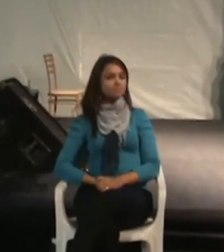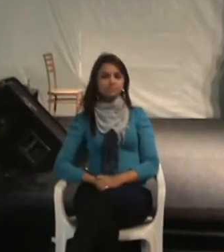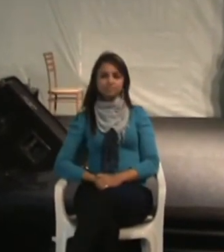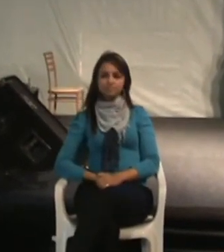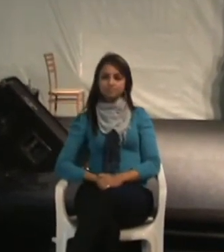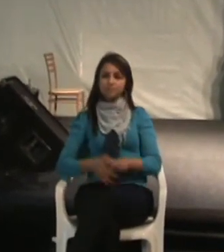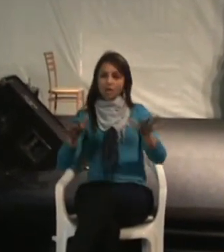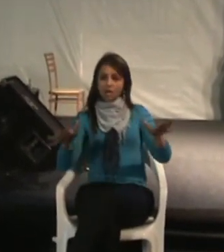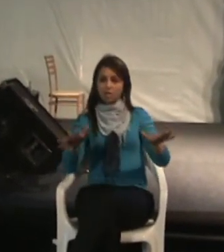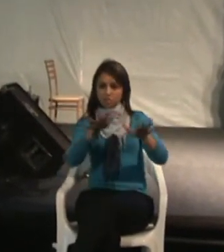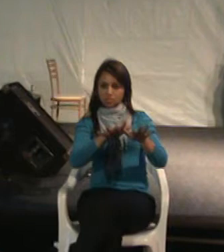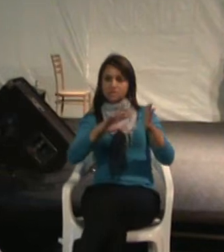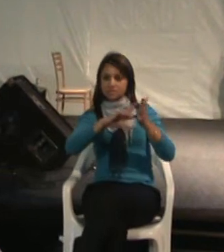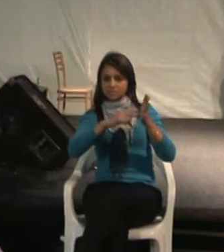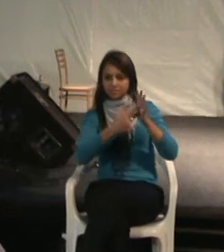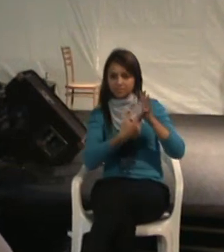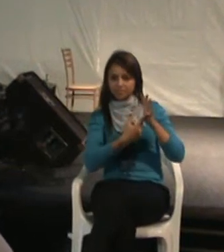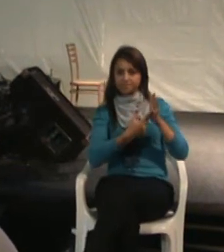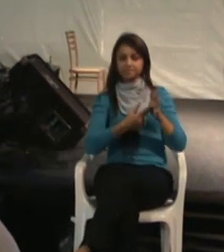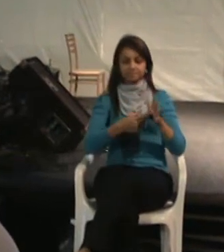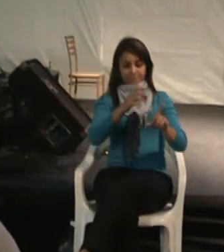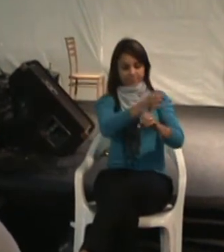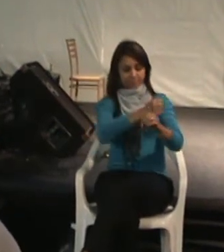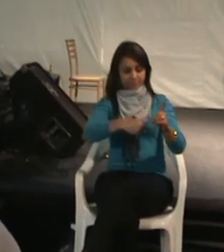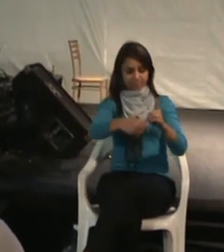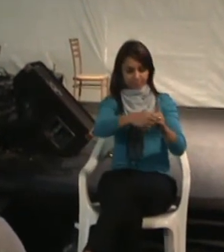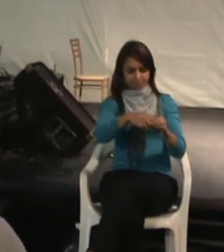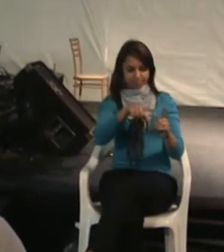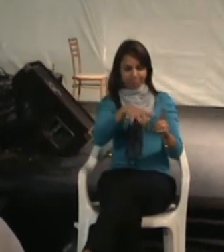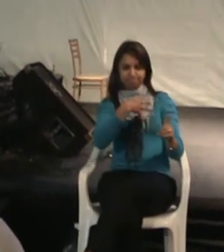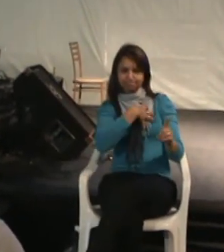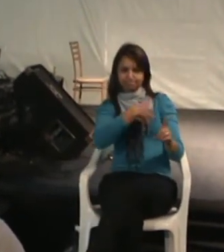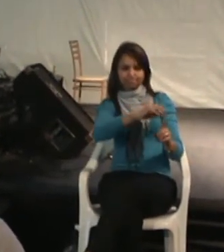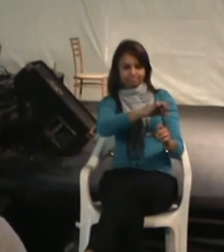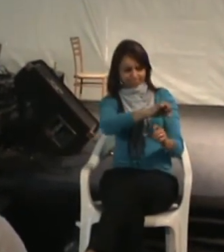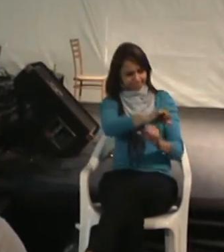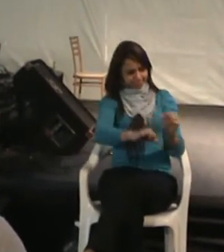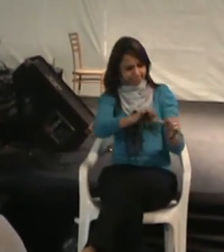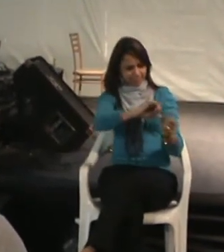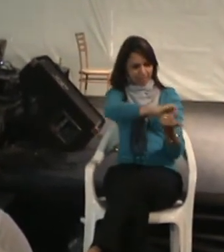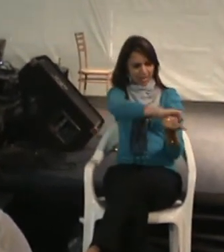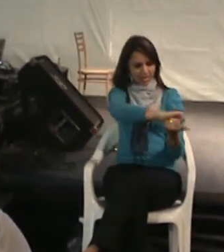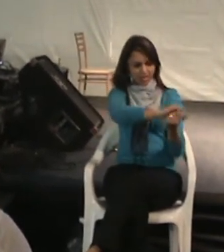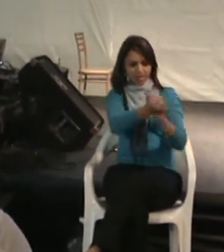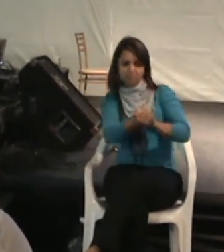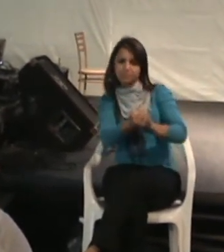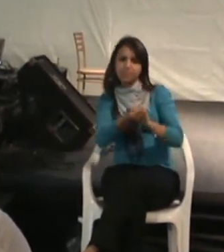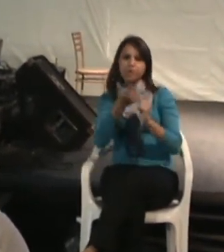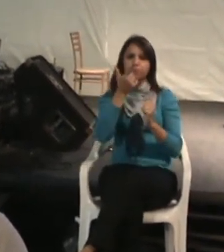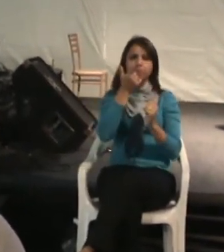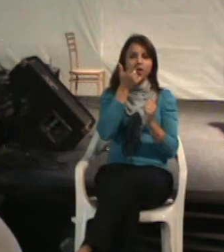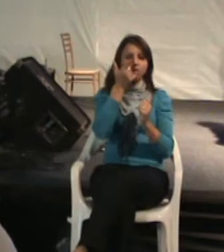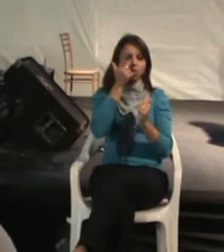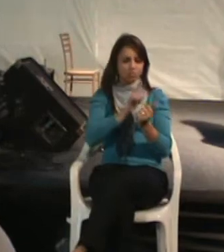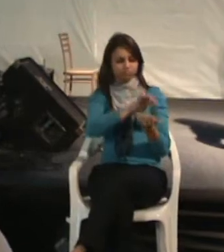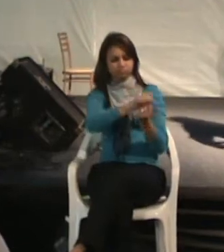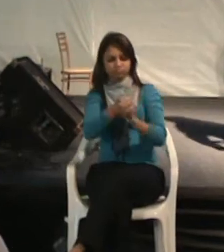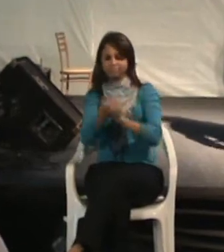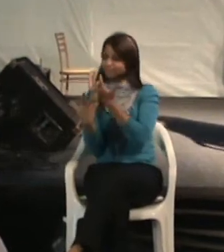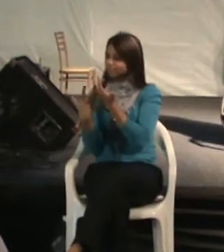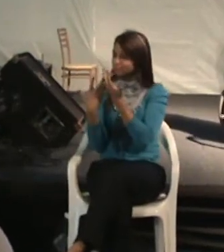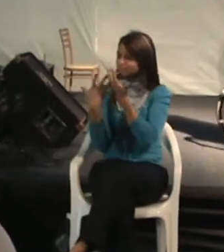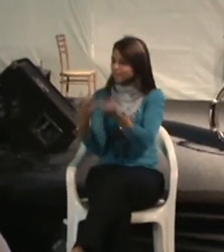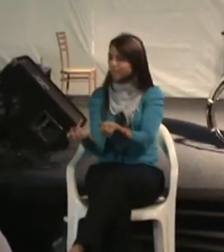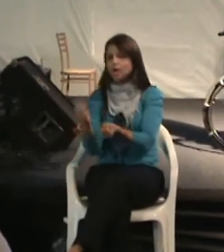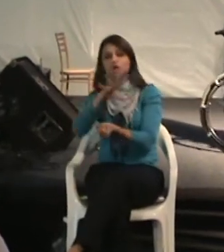social, então é isso aí. Significa mudar a sociedade a fim de torná-la adequada e acolhedora para